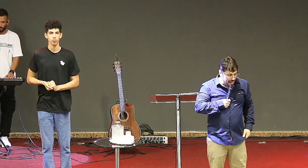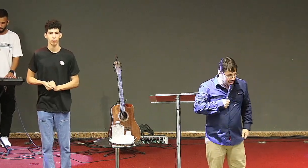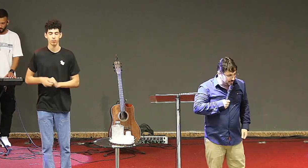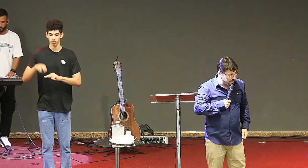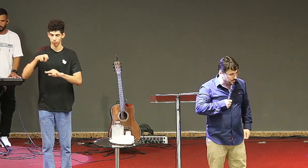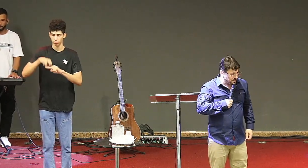assentar bye